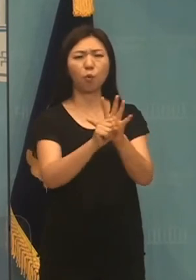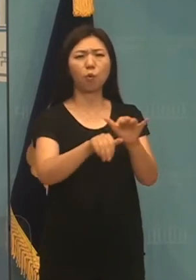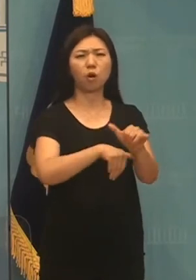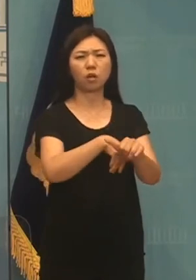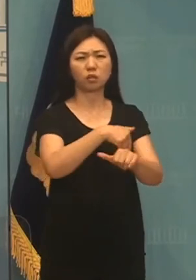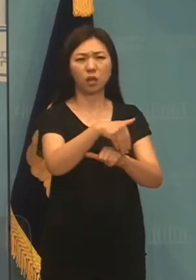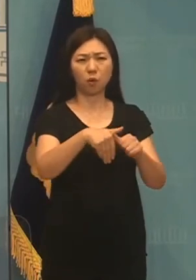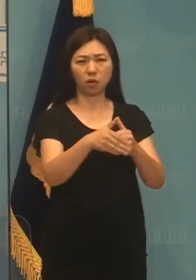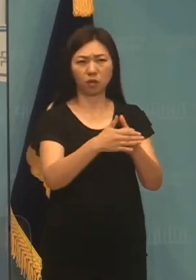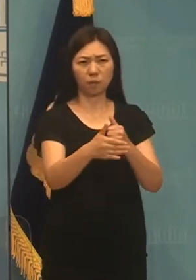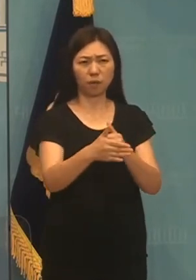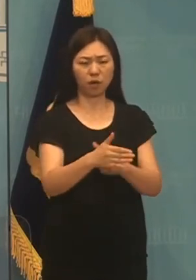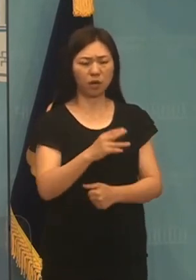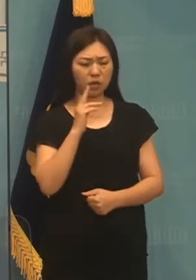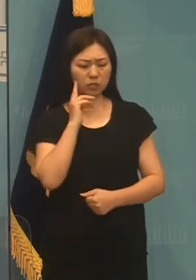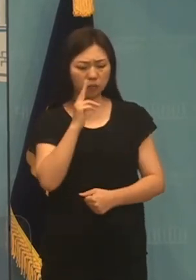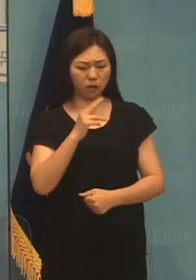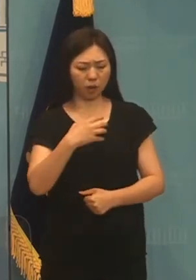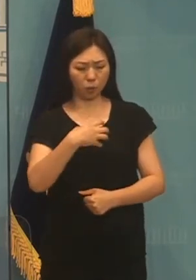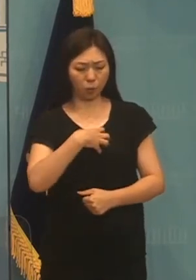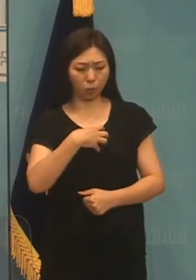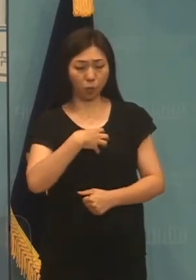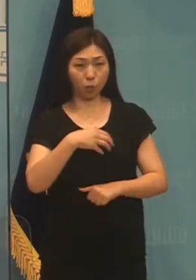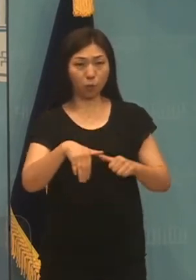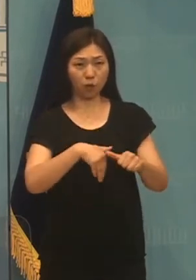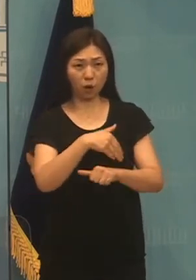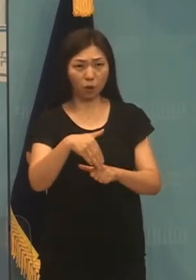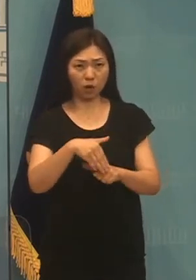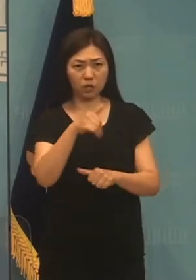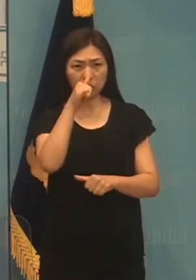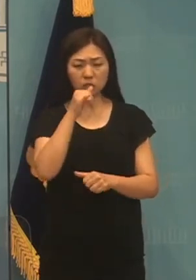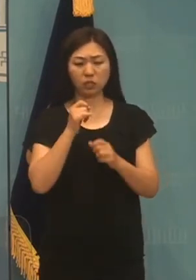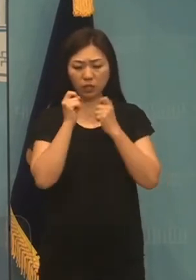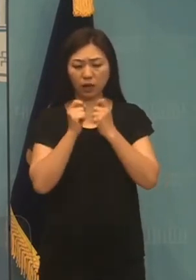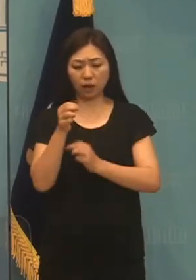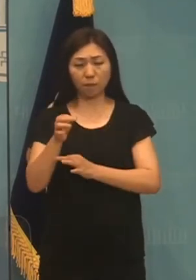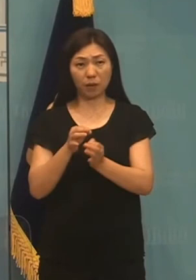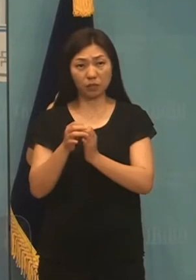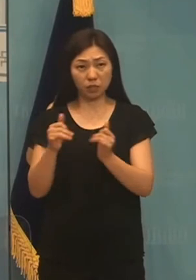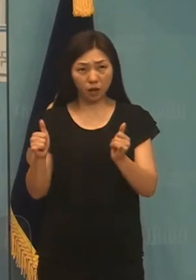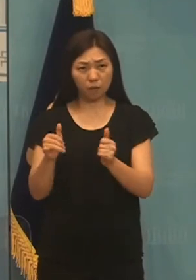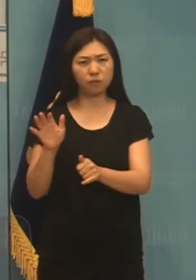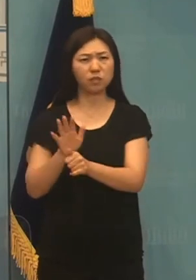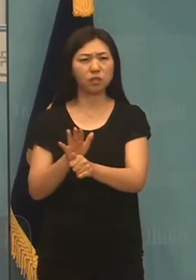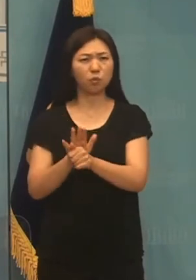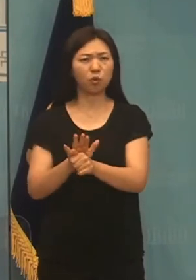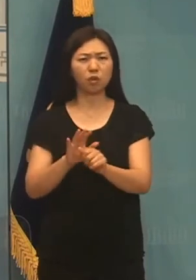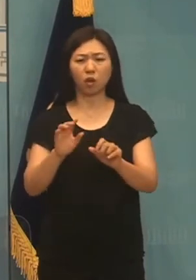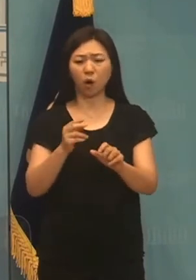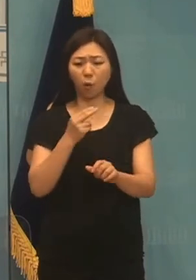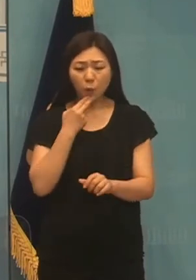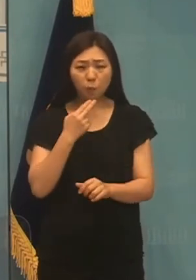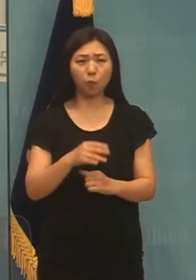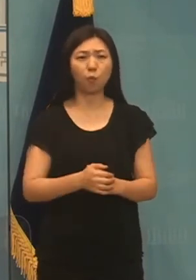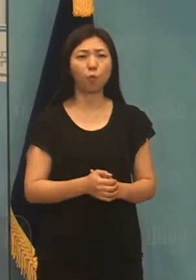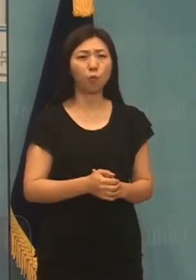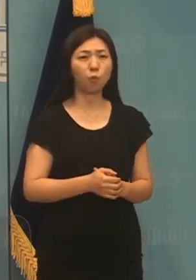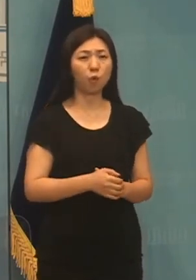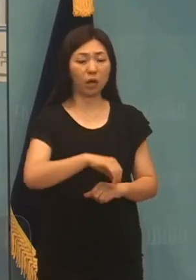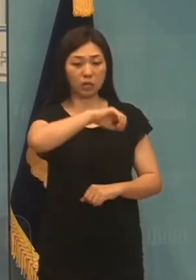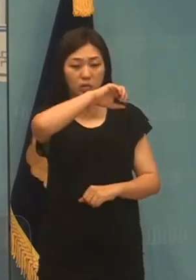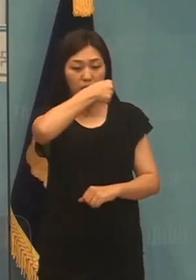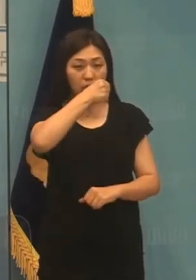자영업자와 중소상공인들을 위한 타겟책도 아니었고, 재정 건전성을 강화하며